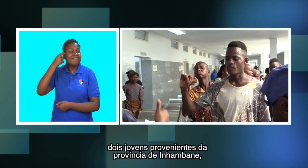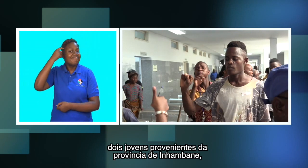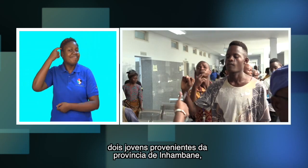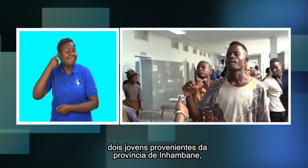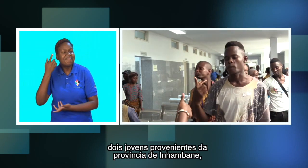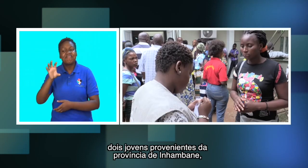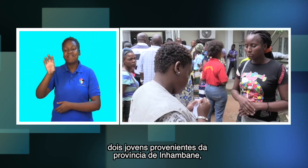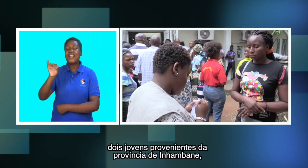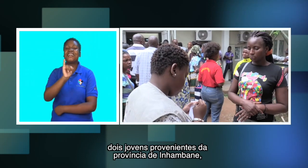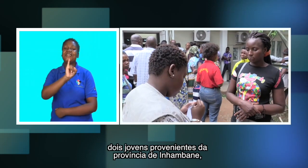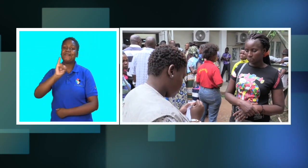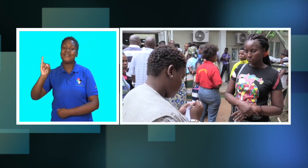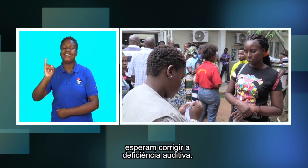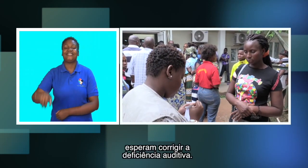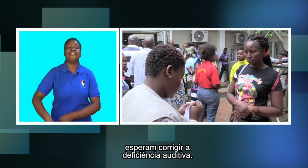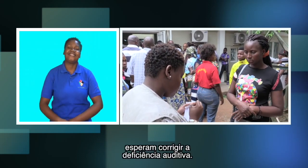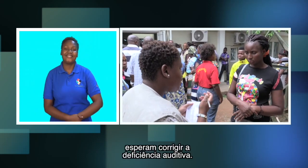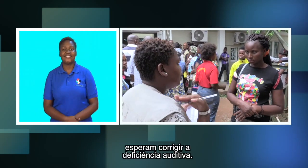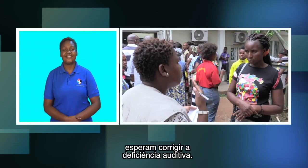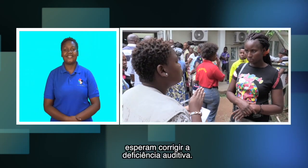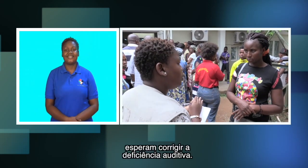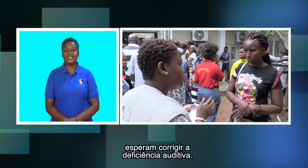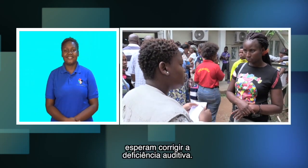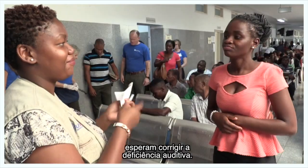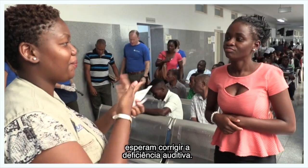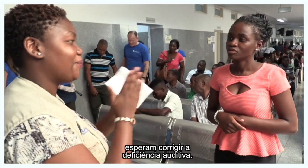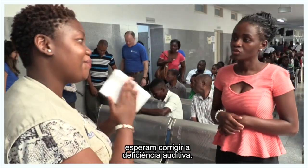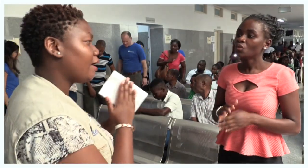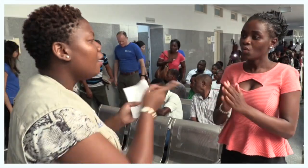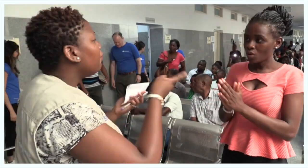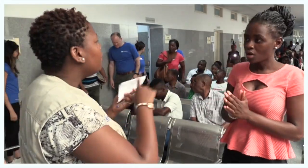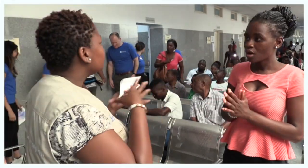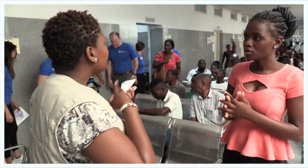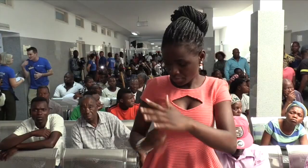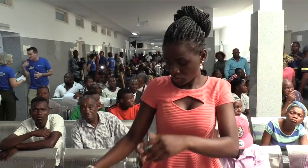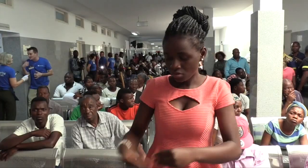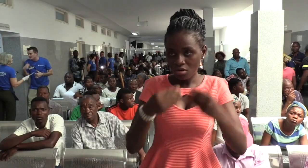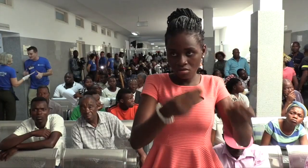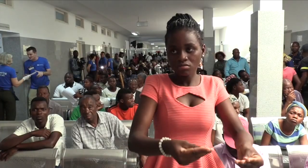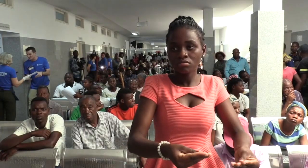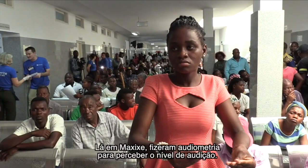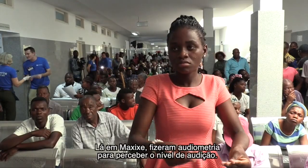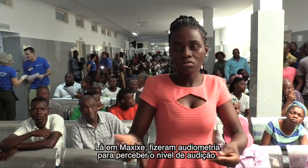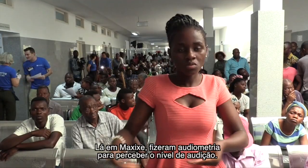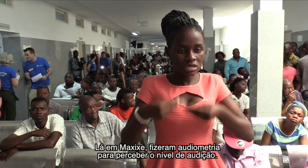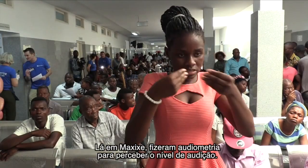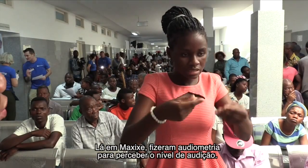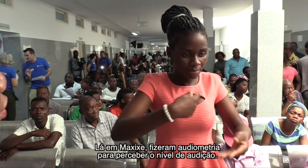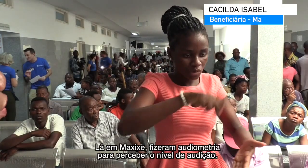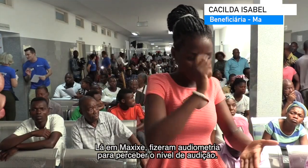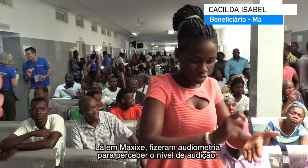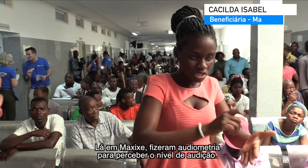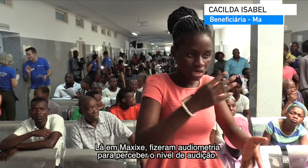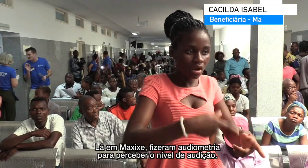provenientes da província de Inhambane, esperam corrigir a deficiência auditiva. Lá em Machixe,